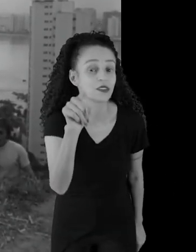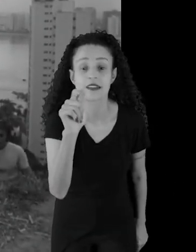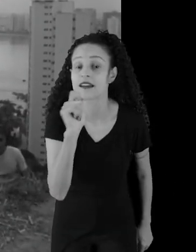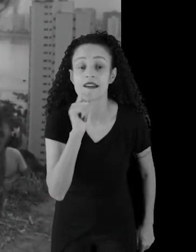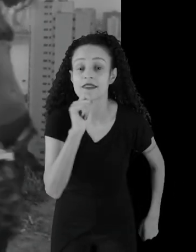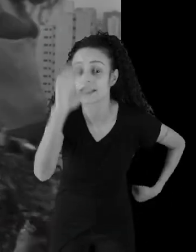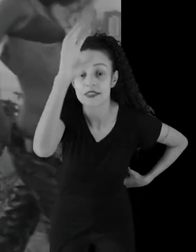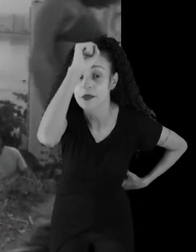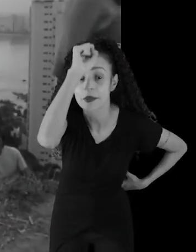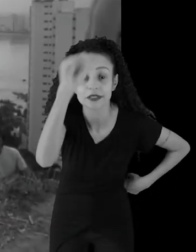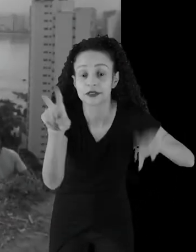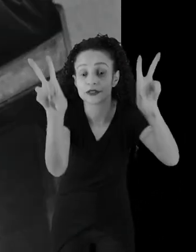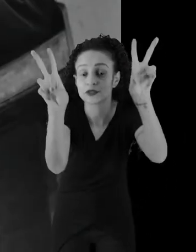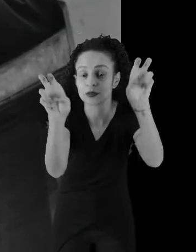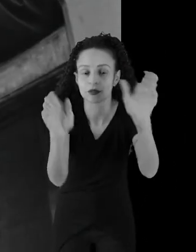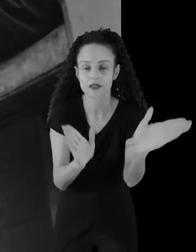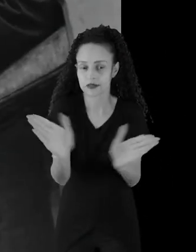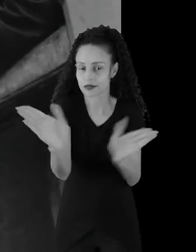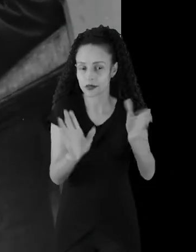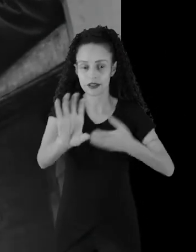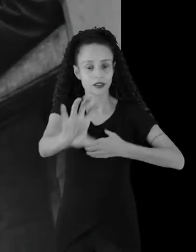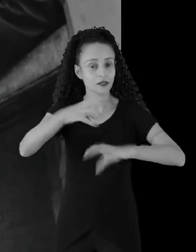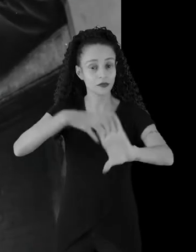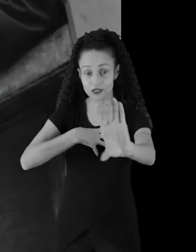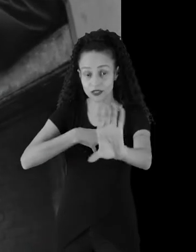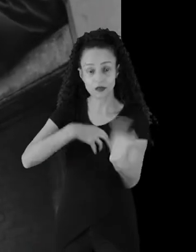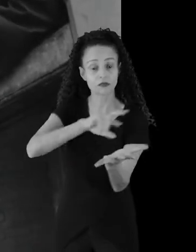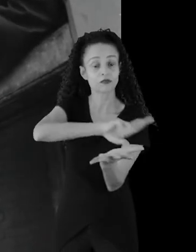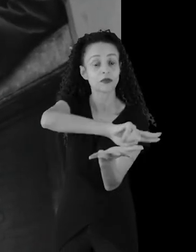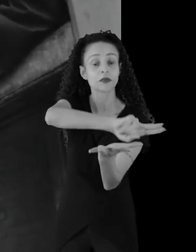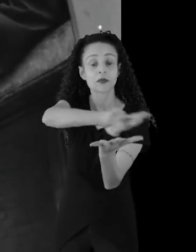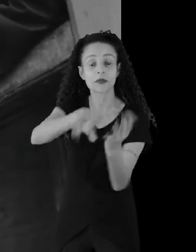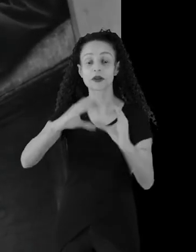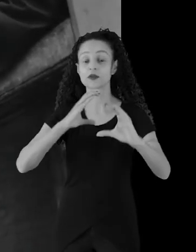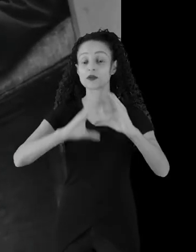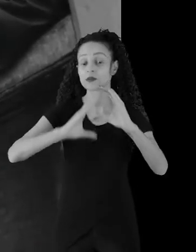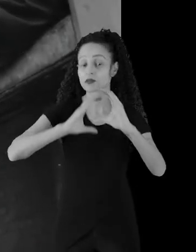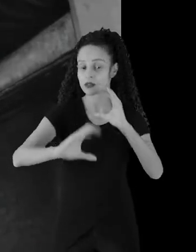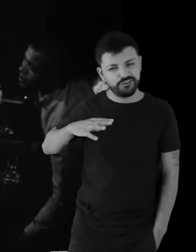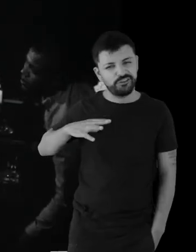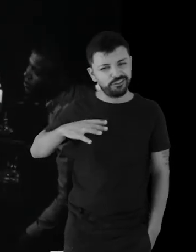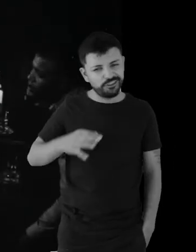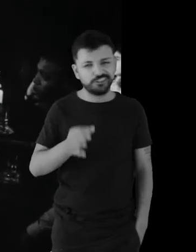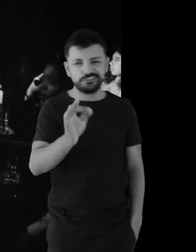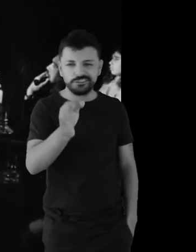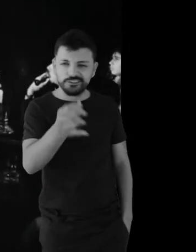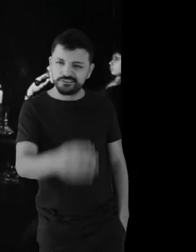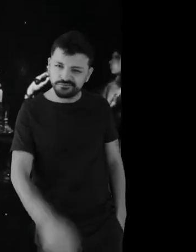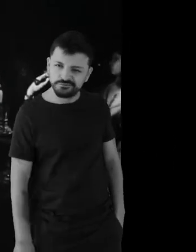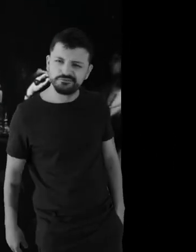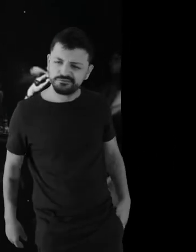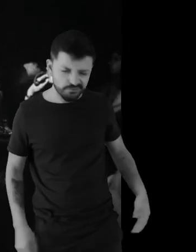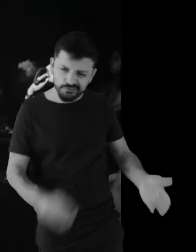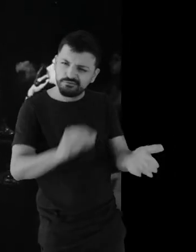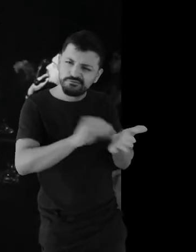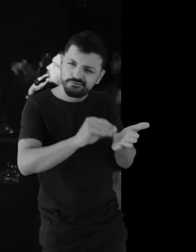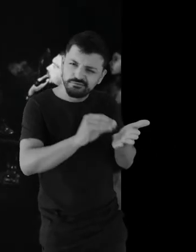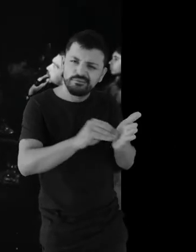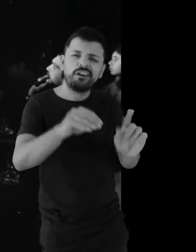ainda não aprendeu sobre acessibilidade, empatia e ganhos na comunicação. Fogado, hein? Que falta de